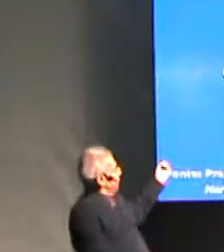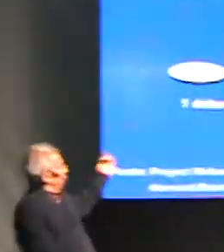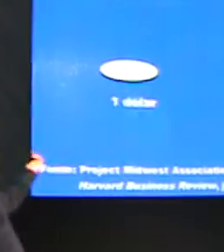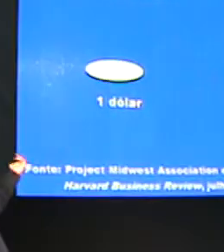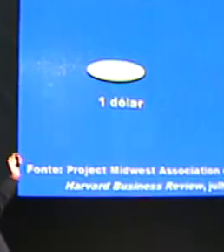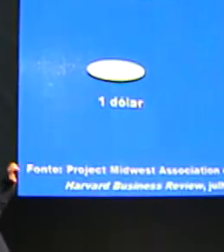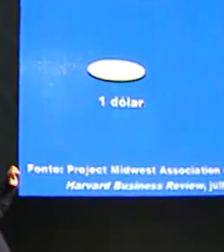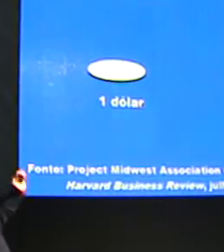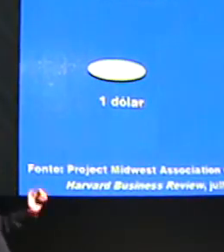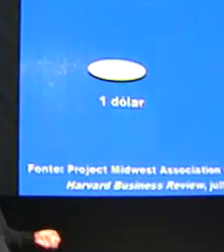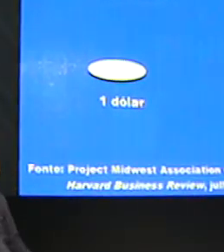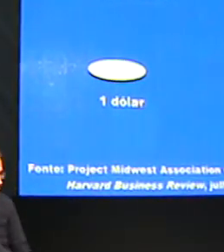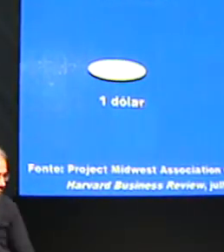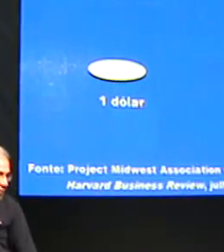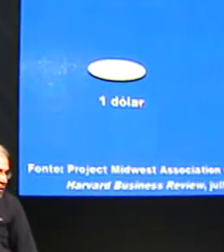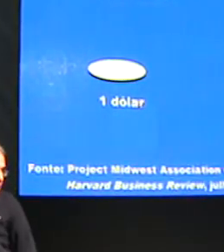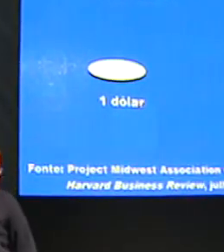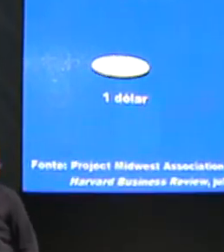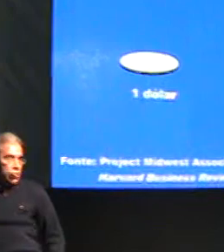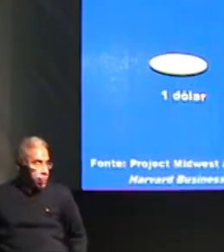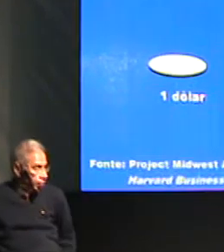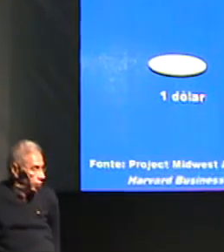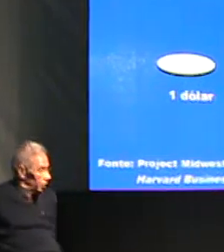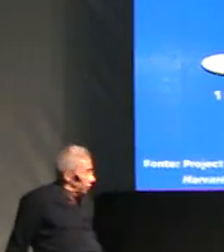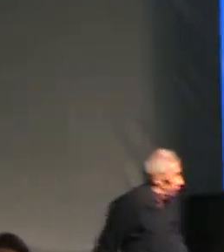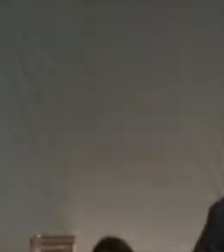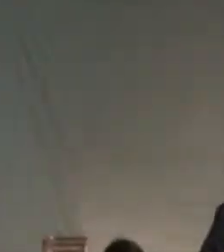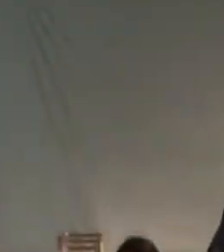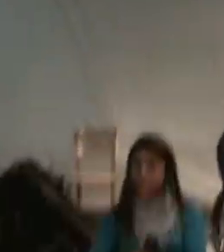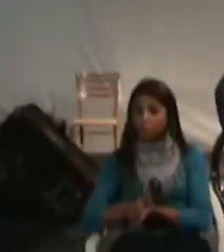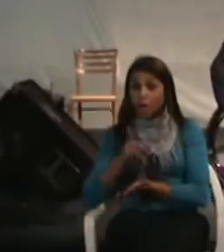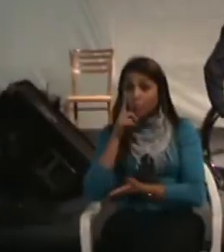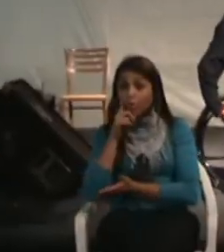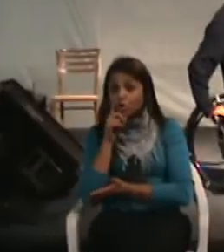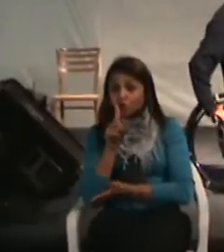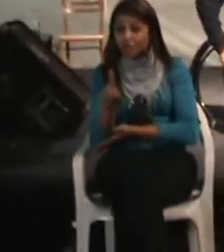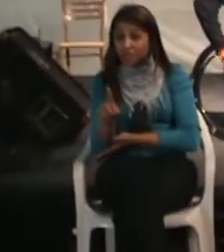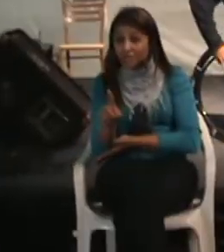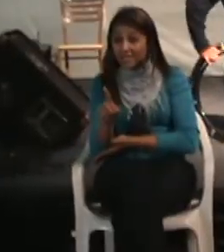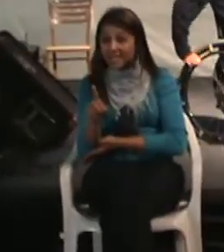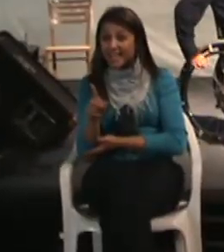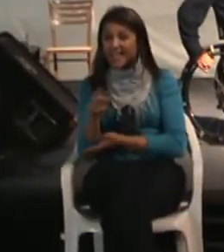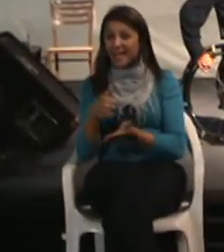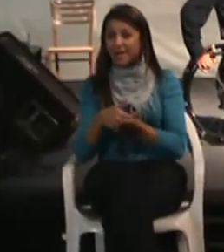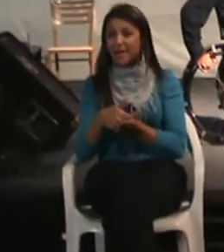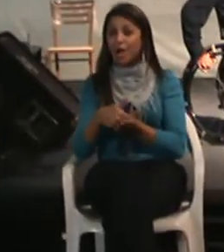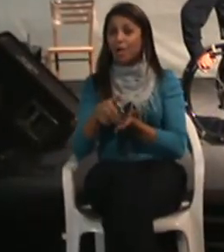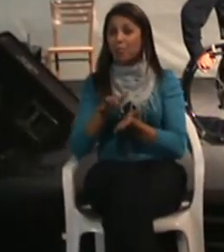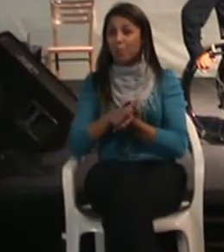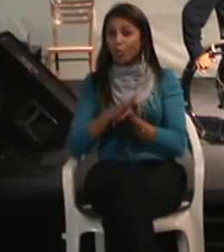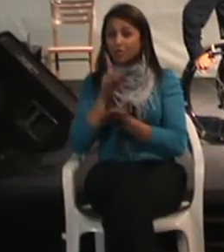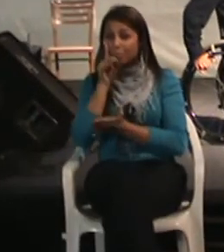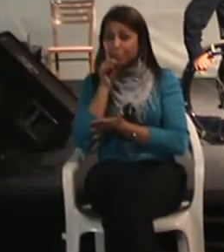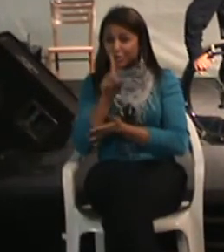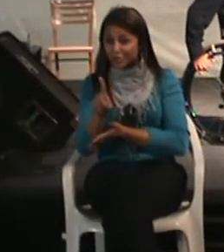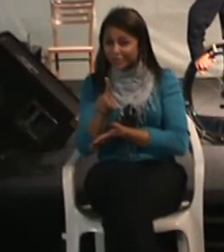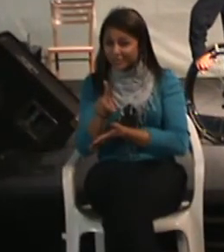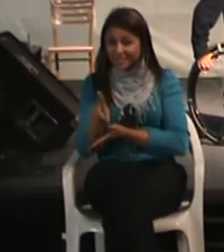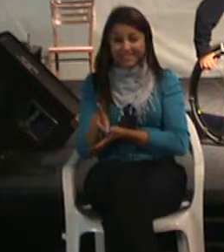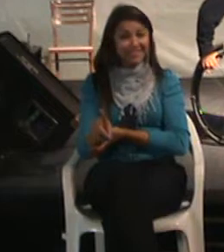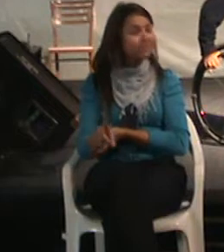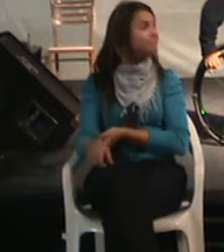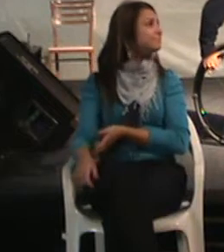Esse é outro legal. Olha aqui, ó. Esse aqui, ó. Foi pego dessa revista aqui. O Project Midwest